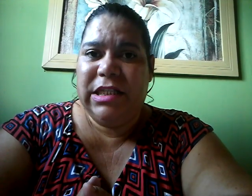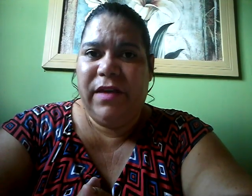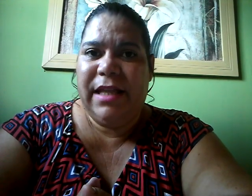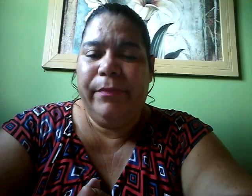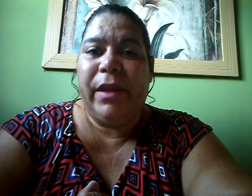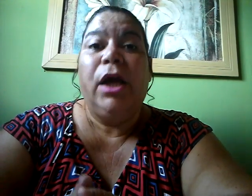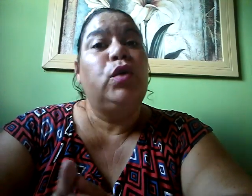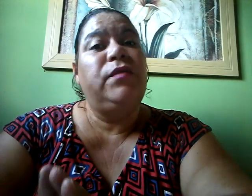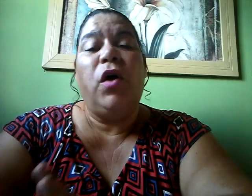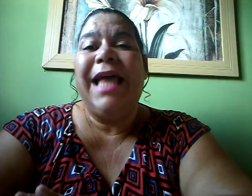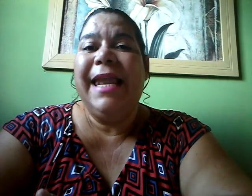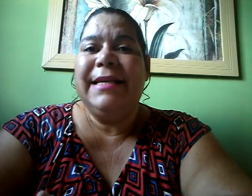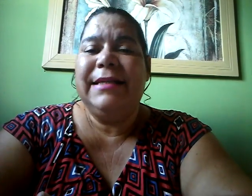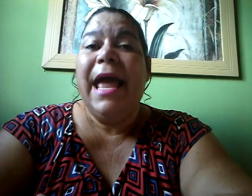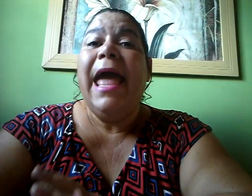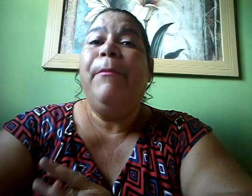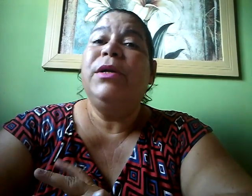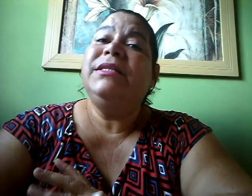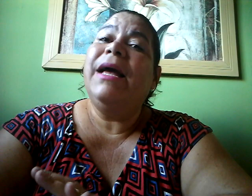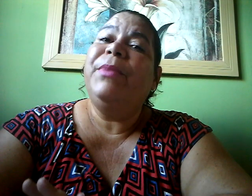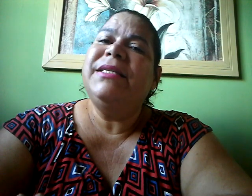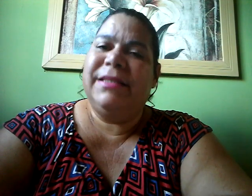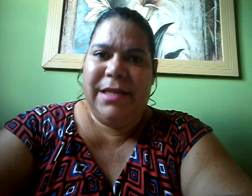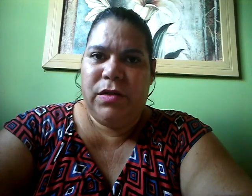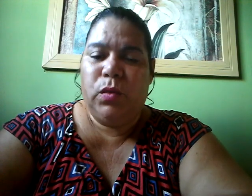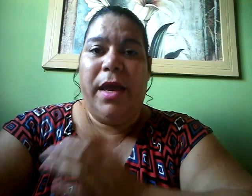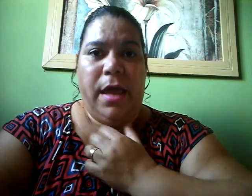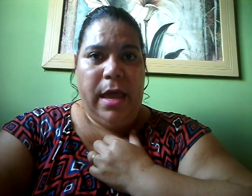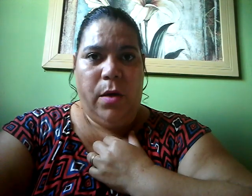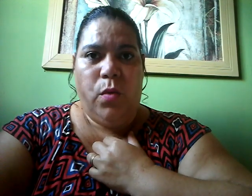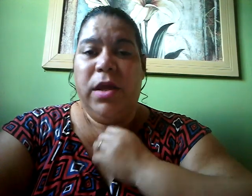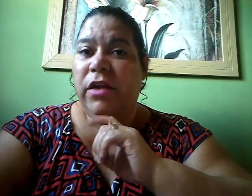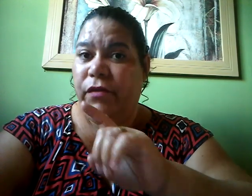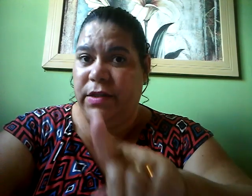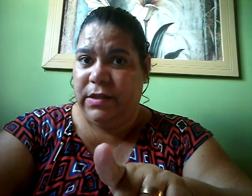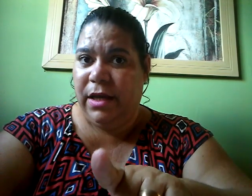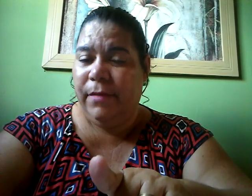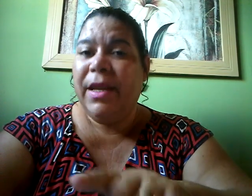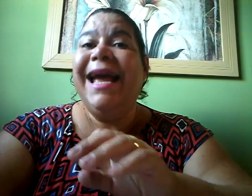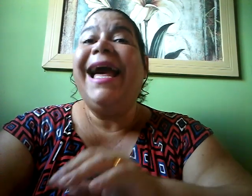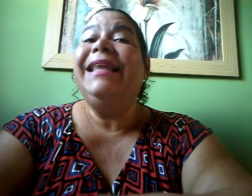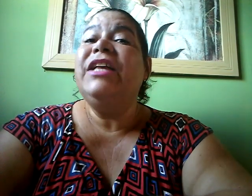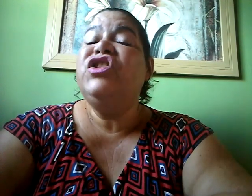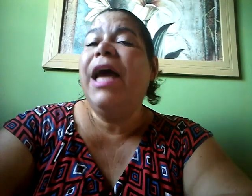vidas Nos fortalece É por isso que é preciso Eu e você Cada dia